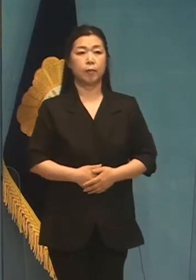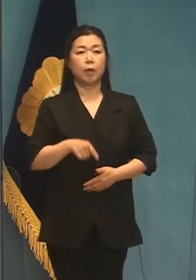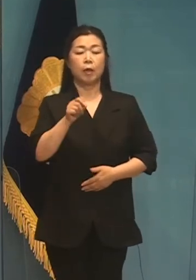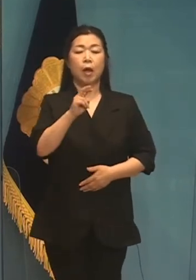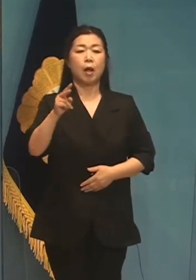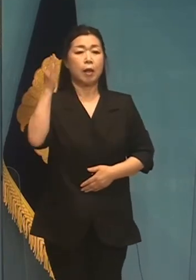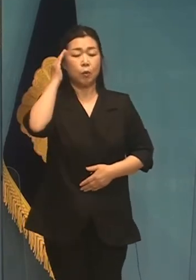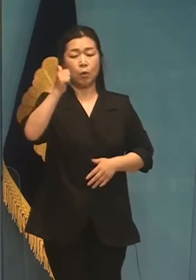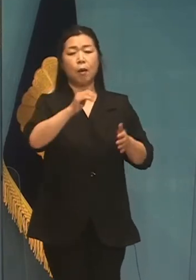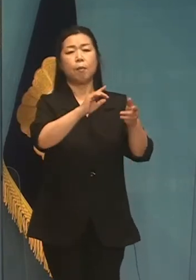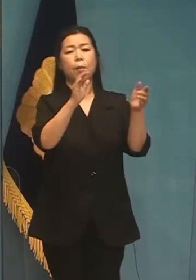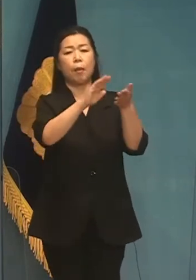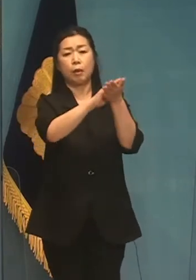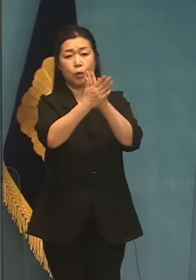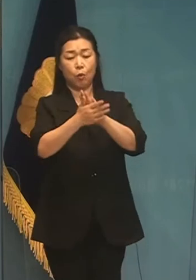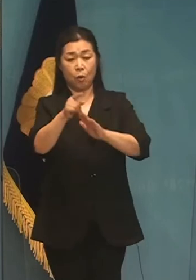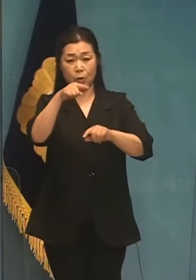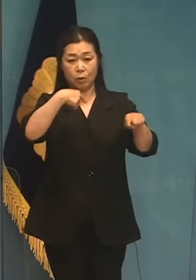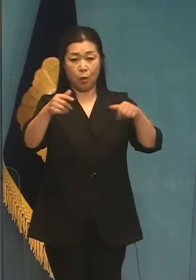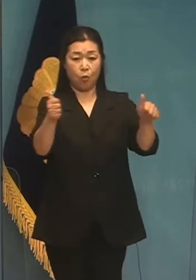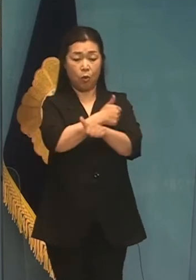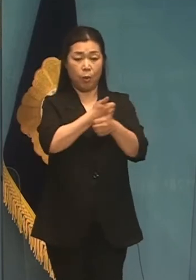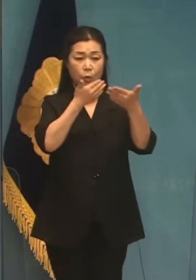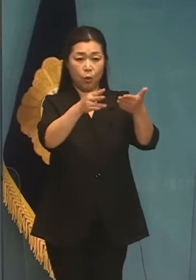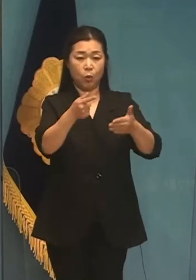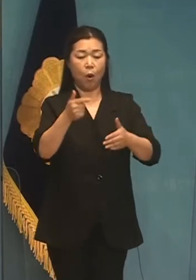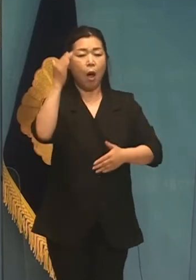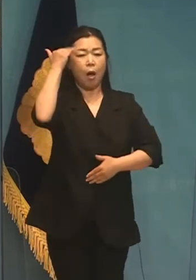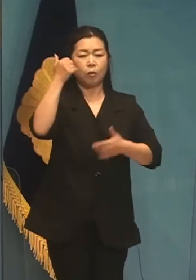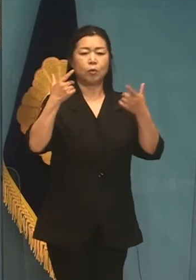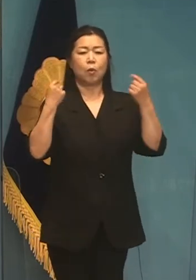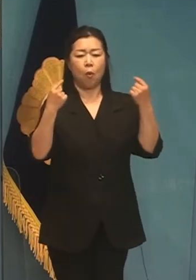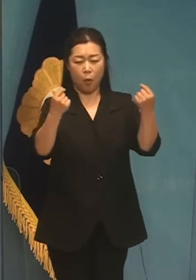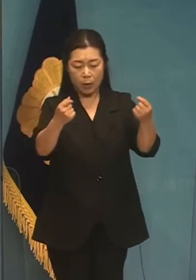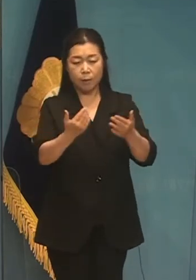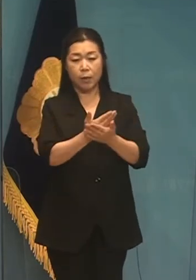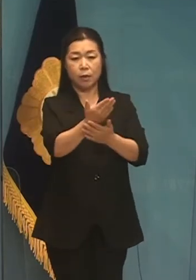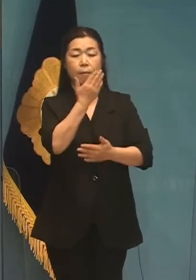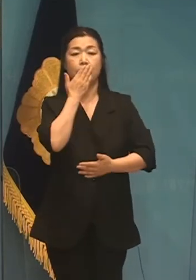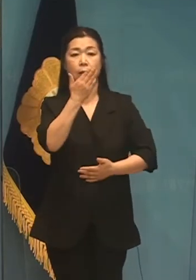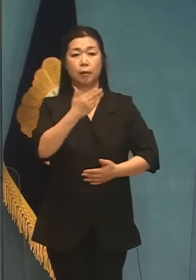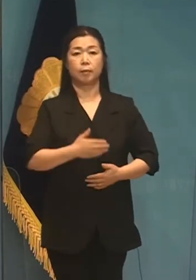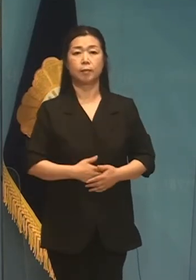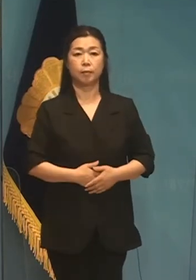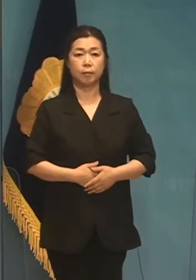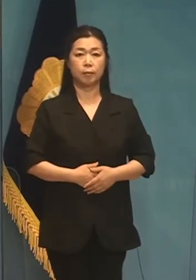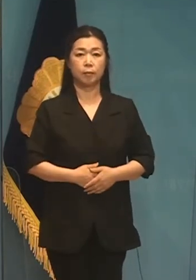그래야 대통령이 달라지고 정권이 바뀌어도 대한민국은 지속발전이 가능한 것입니다.